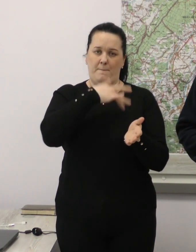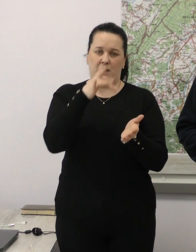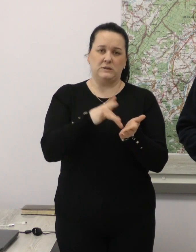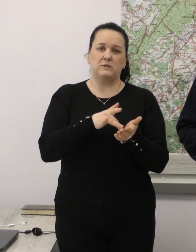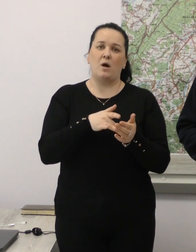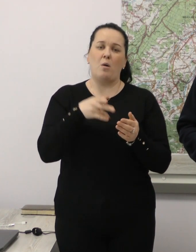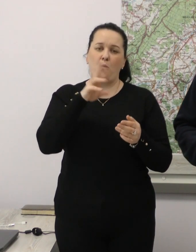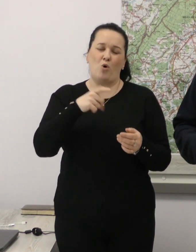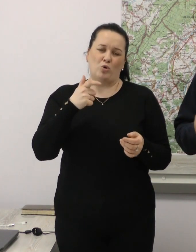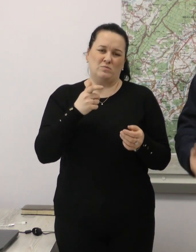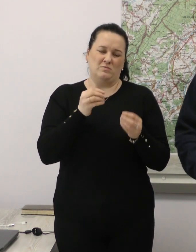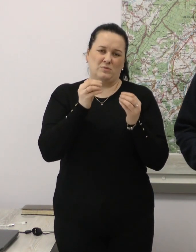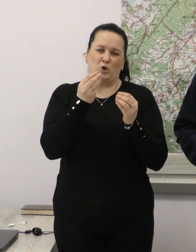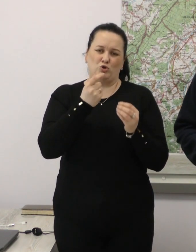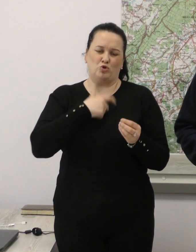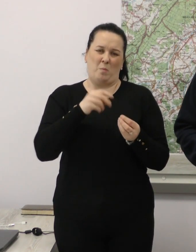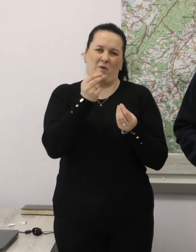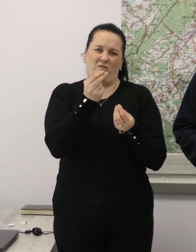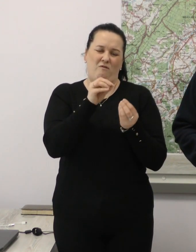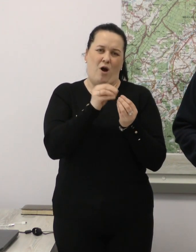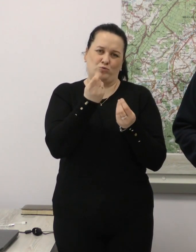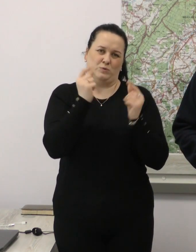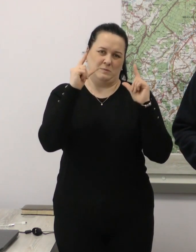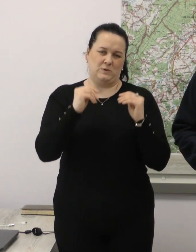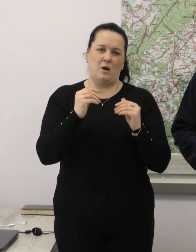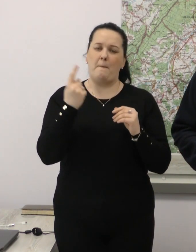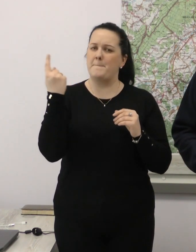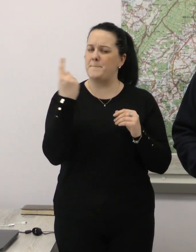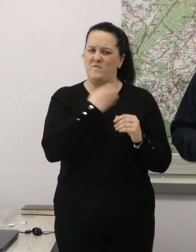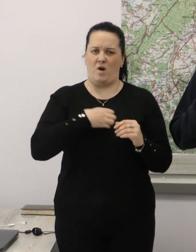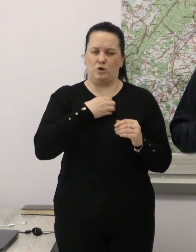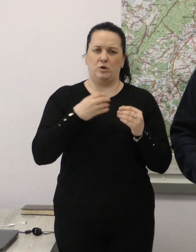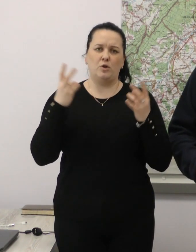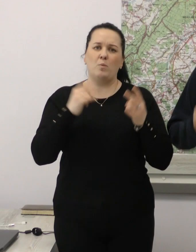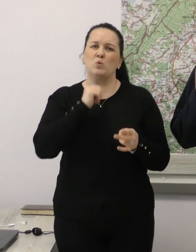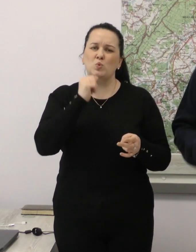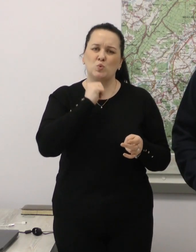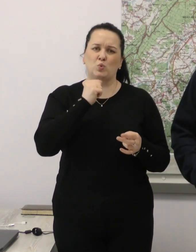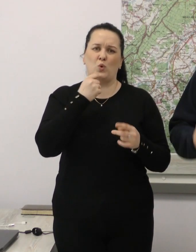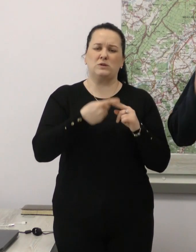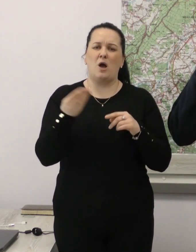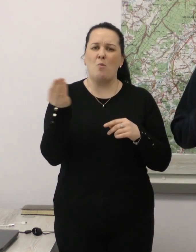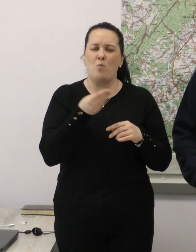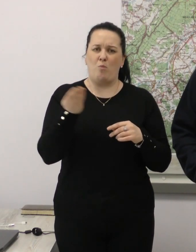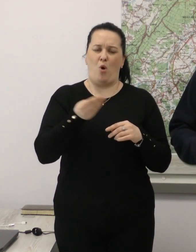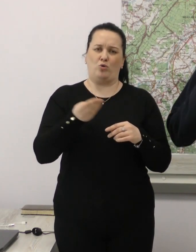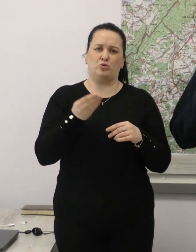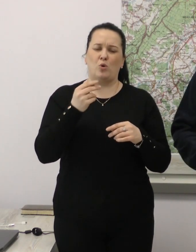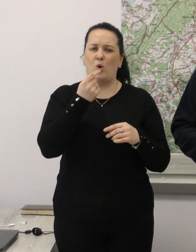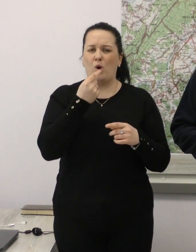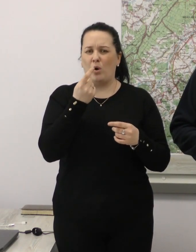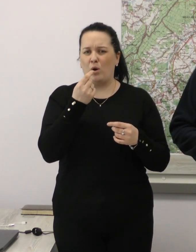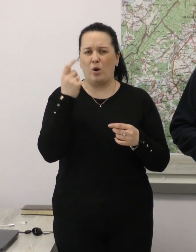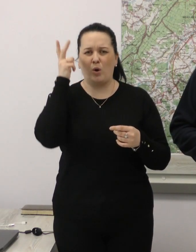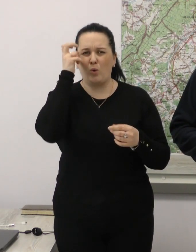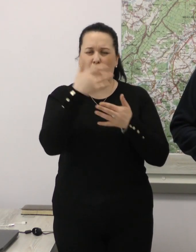Максимально по собі вартості ми будемо продавати продукти першої необхідності. Це є цукор, це є борошно, це є крупи